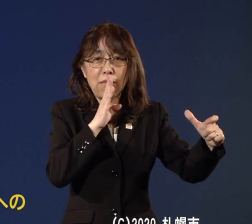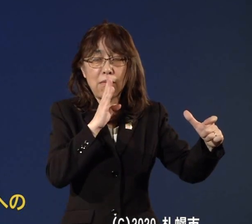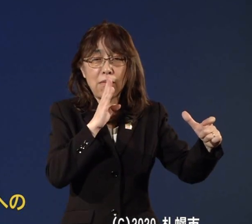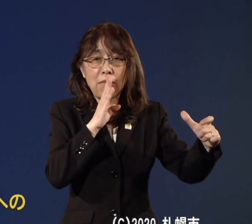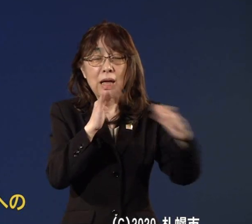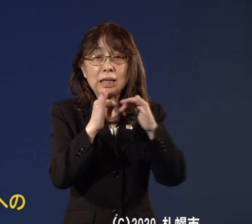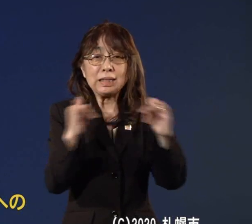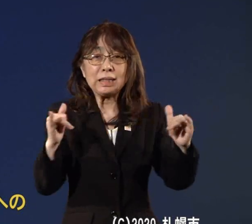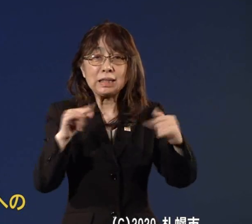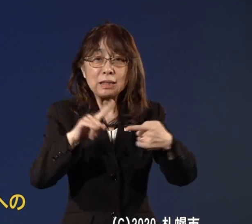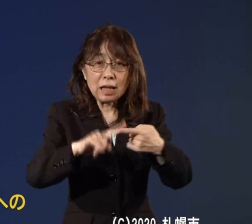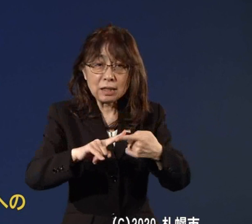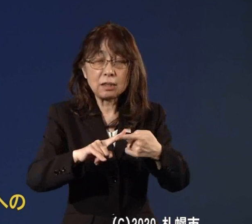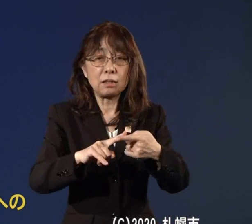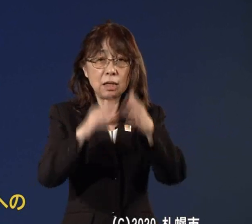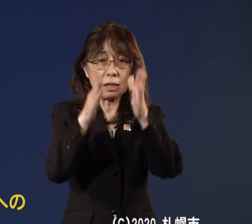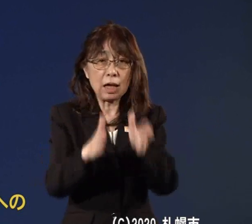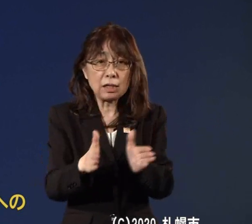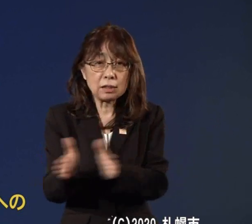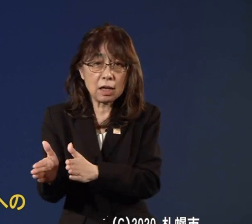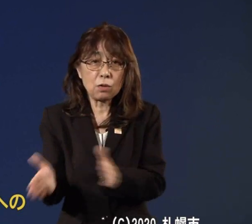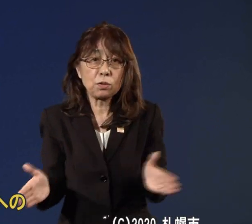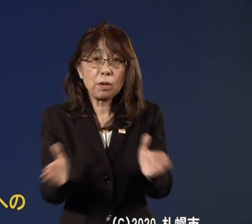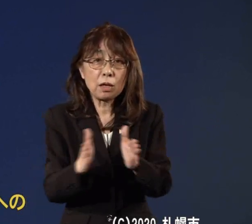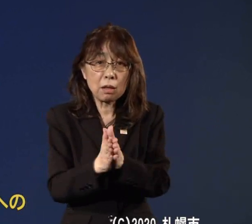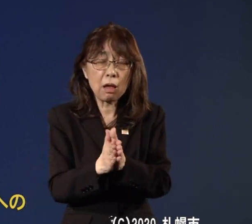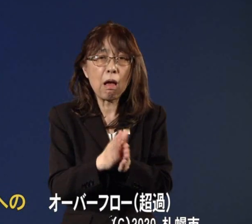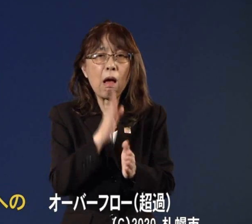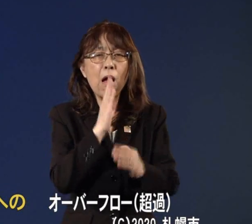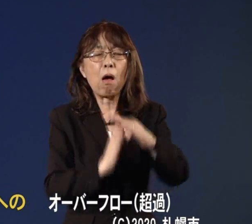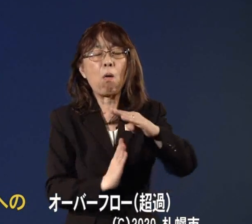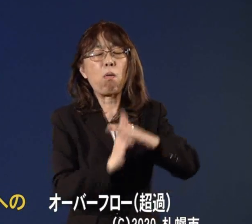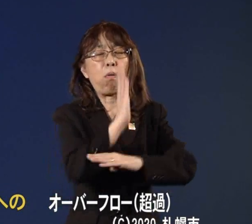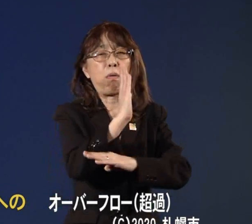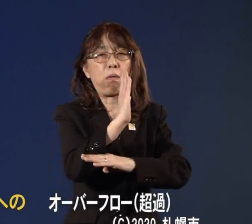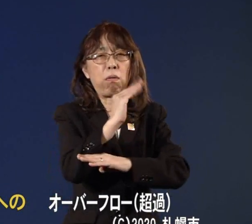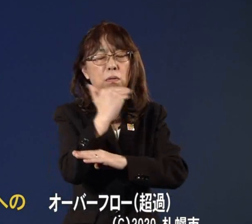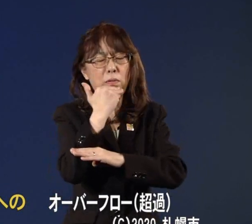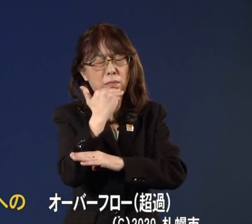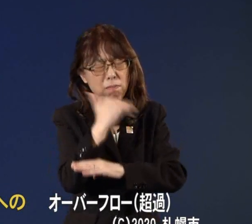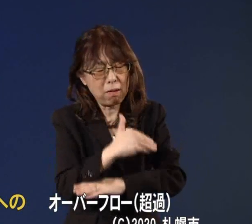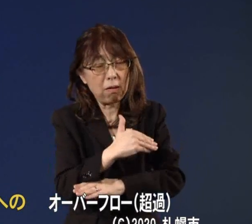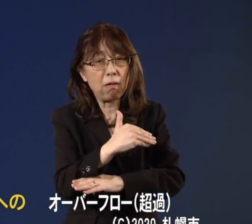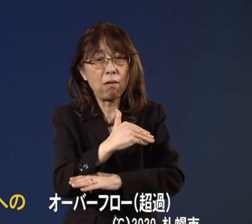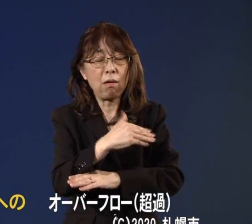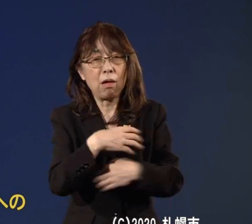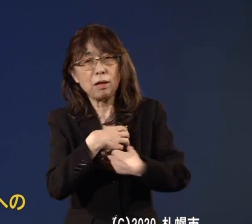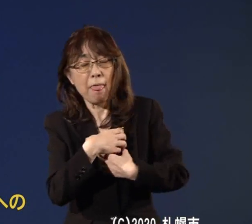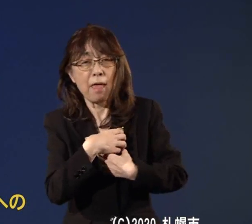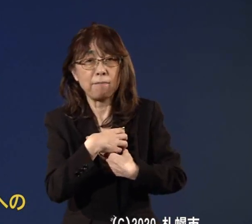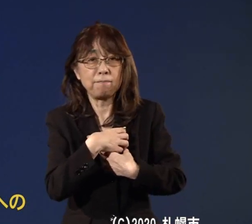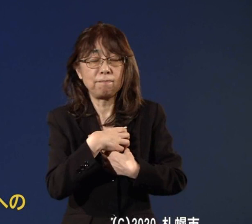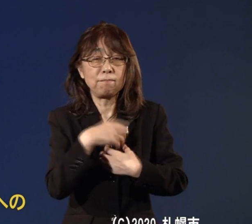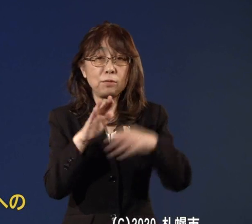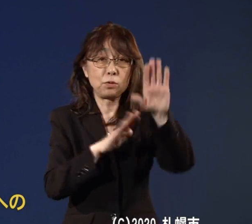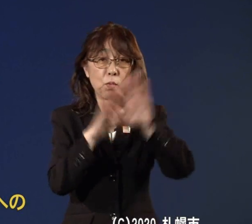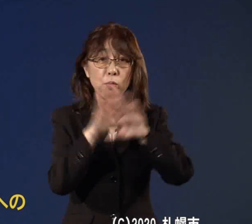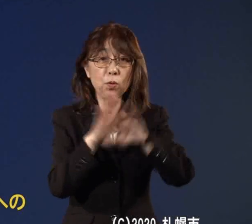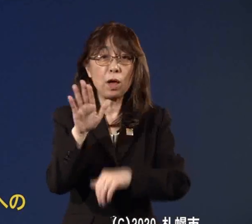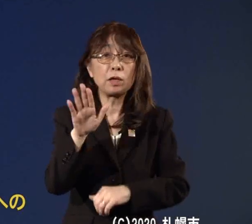体制も含めてやはりオーバーフロー限界が来る状況がございます懸念をされる状況がございますそういう目